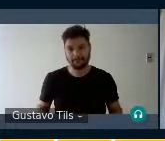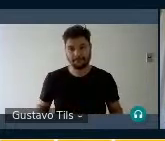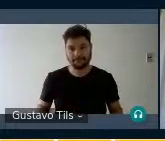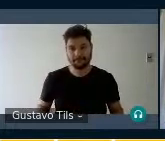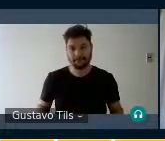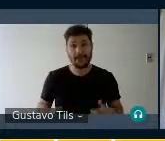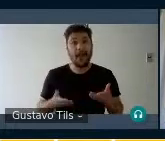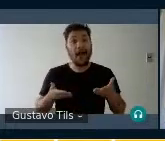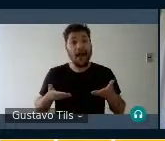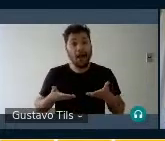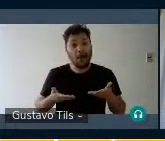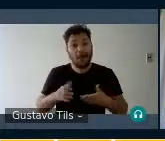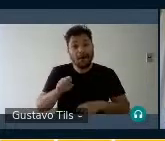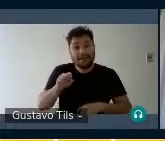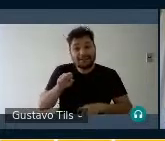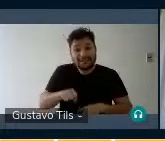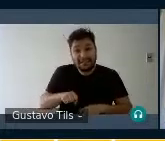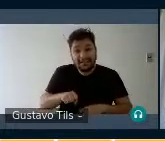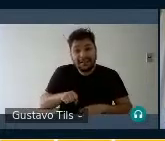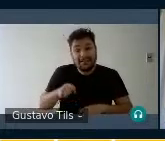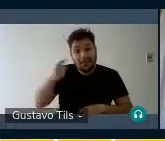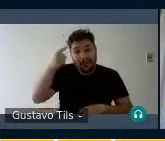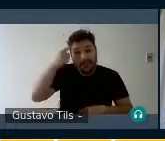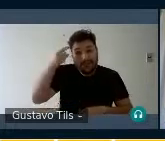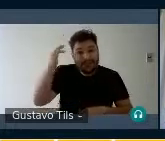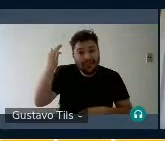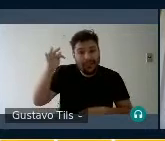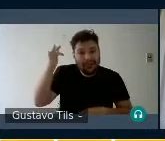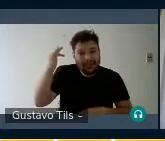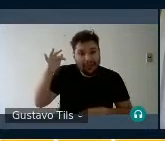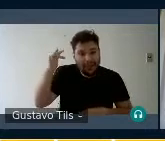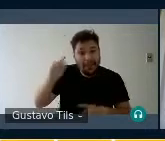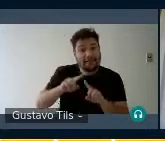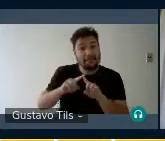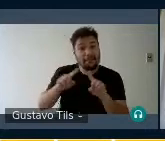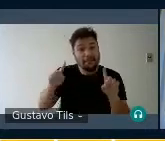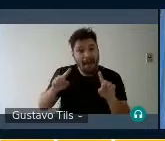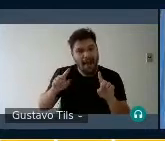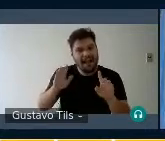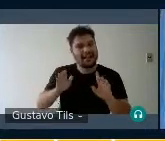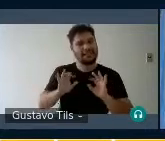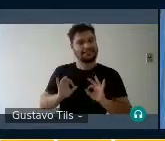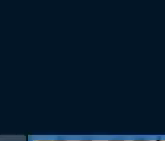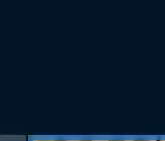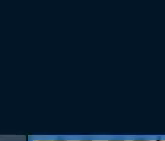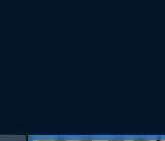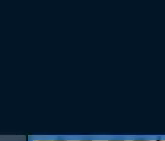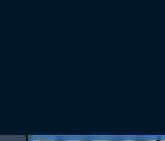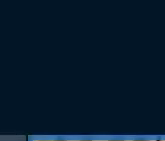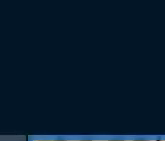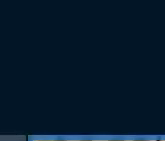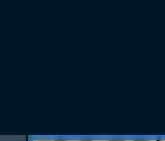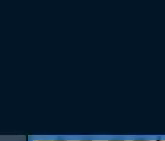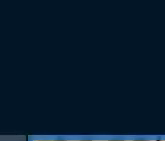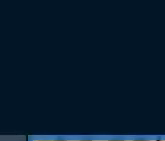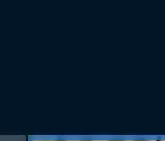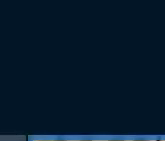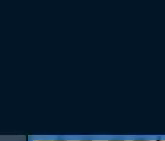Agora sim, só estou com um pouco de dor de cabeça, mas já deu tudo certo. Respire, respire.